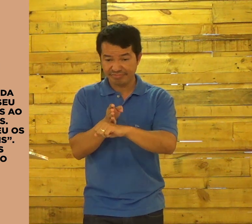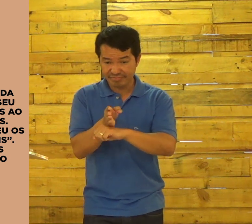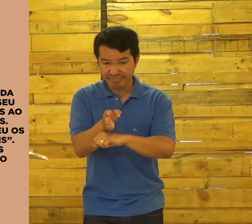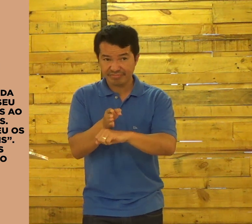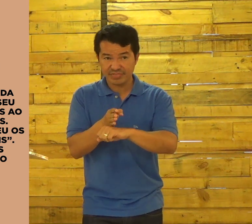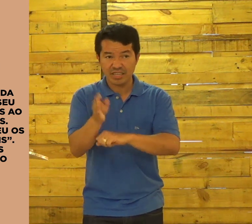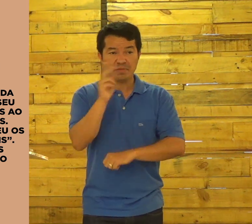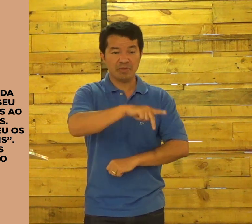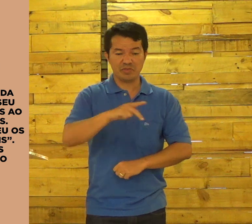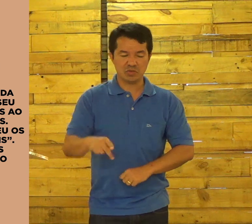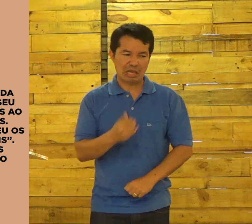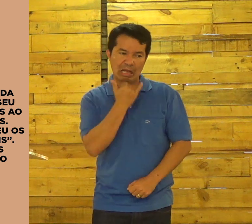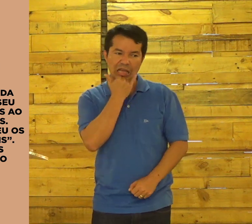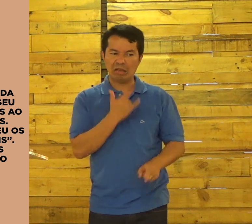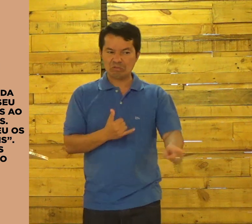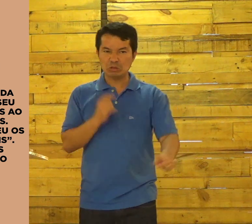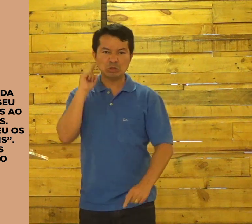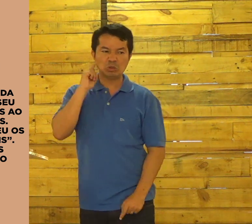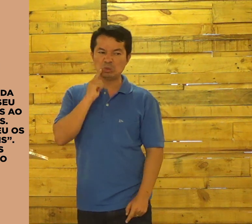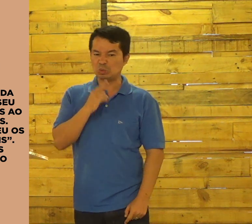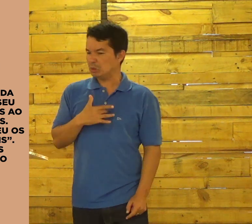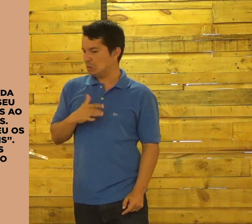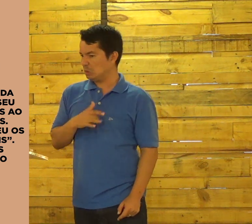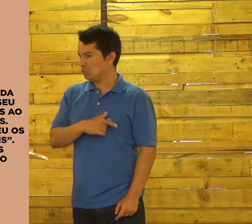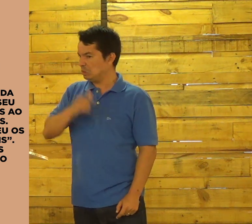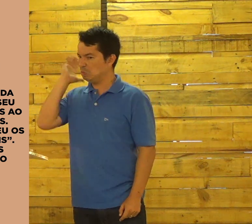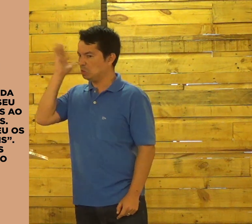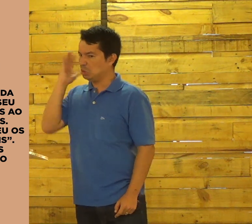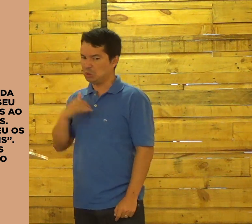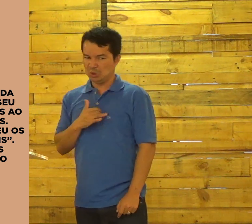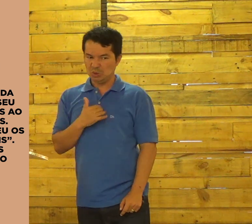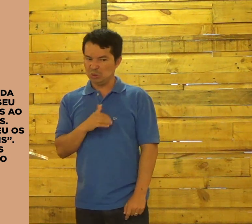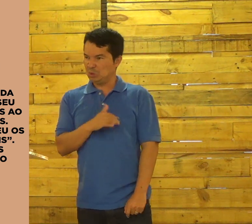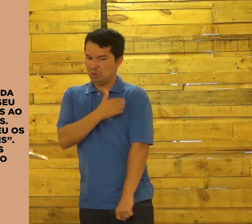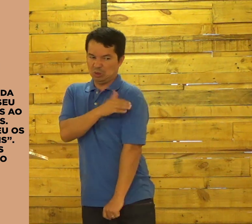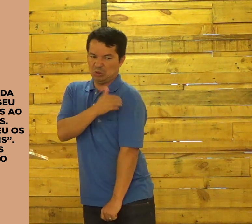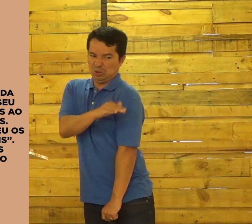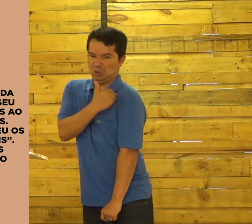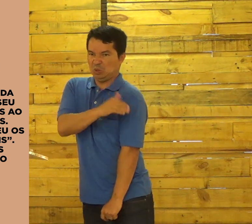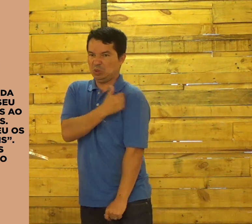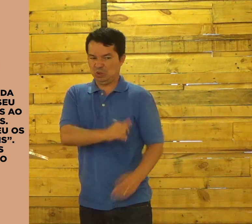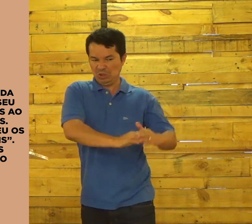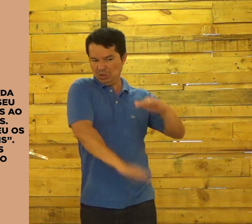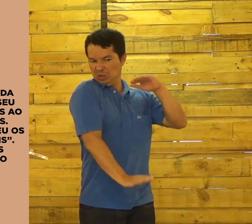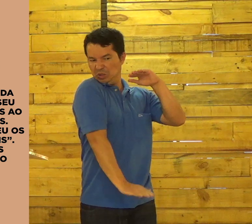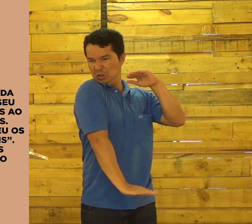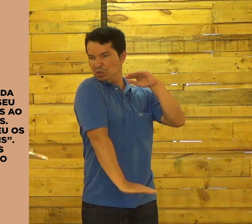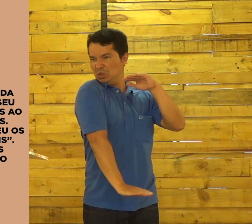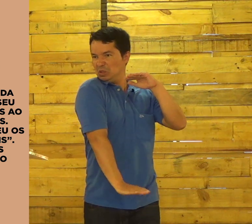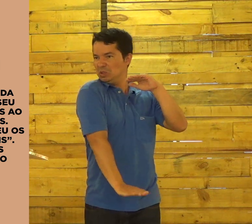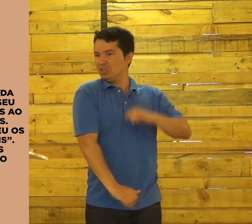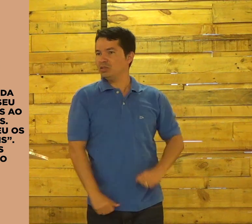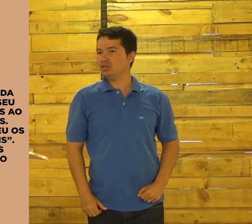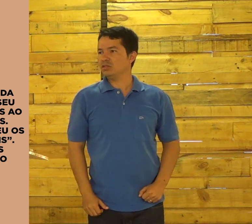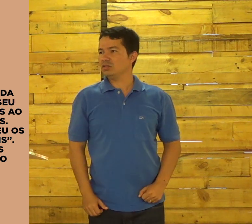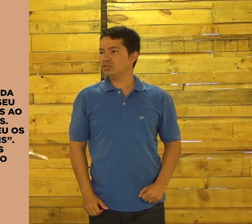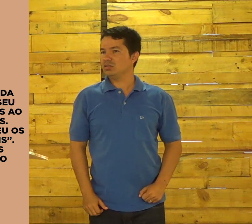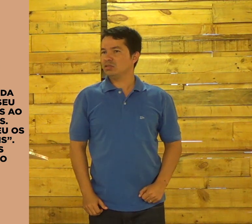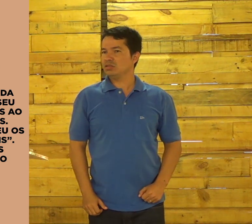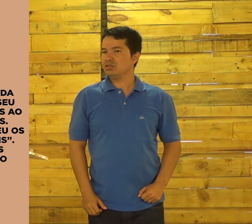você vem na igreja, por exemplo. Ou você tem que ver lá quando o professor fala. Ai, isso é furo. É ignorante.